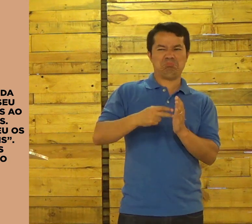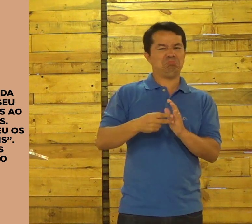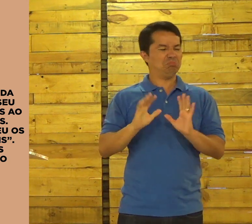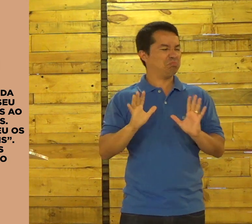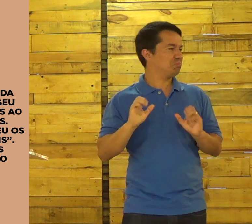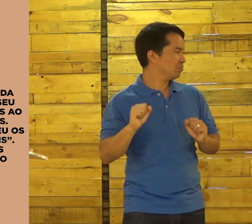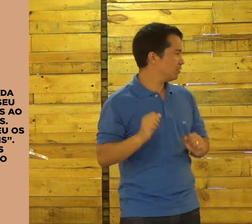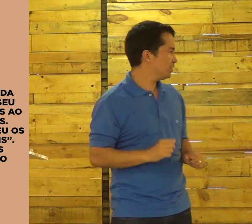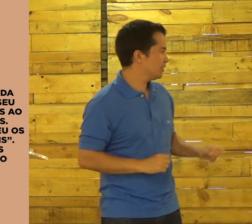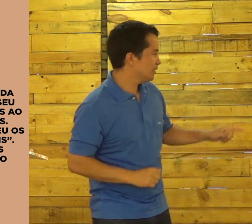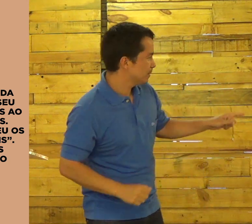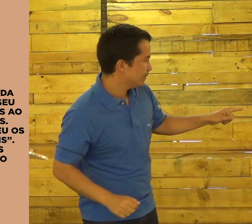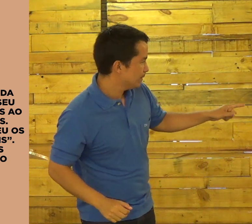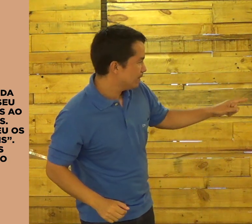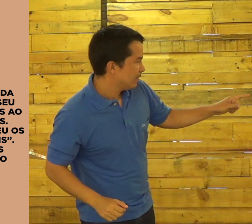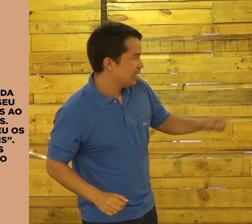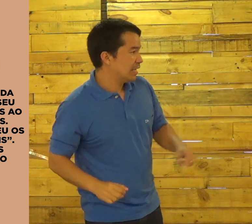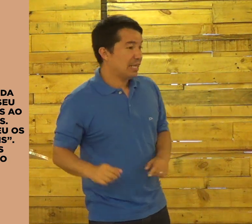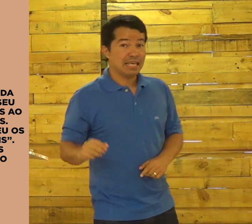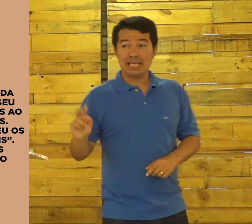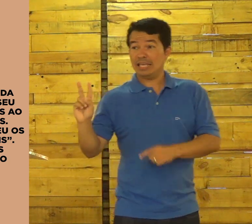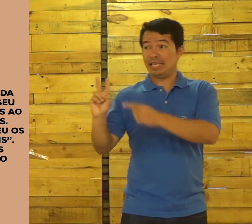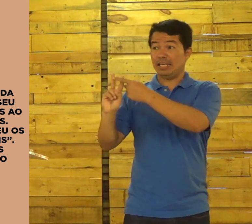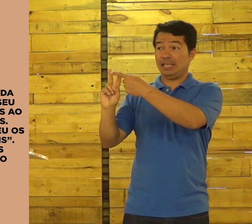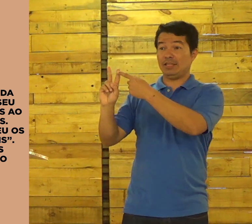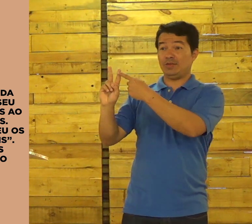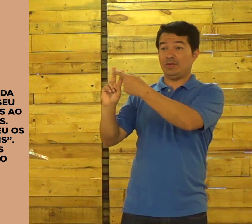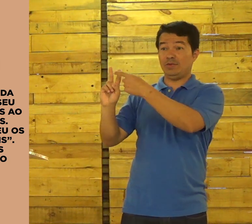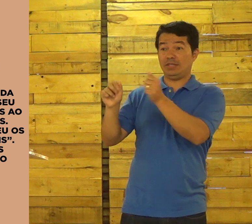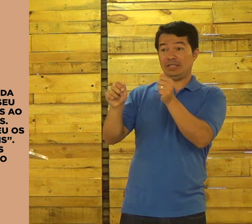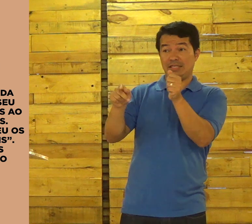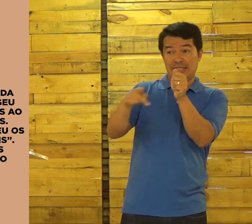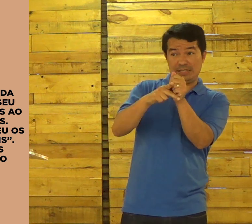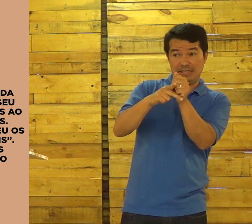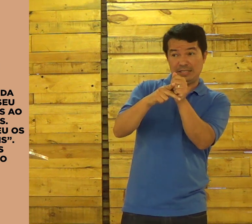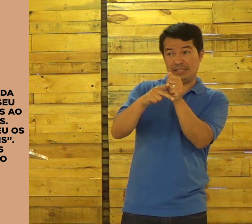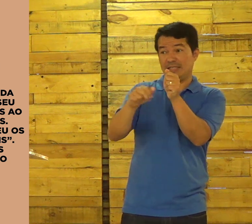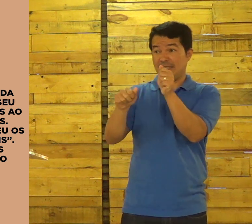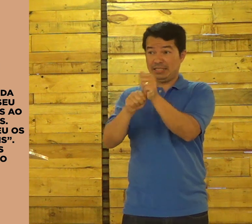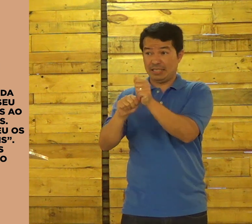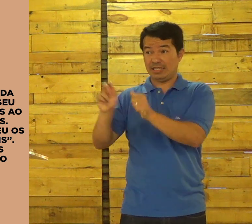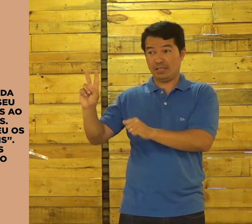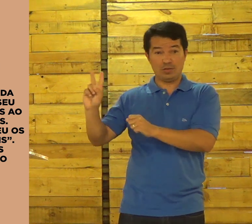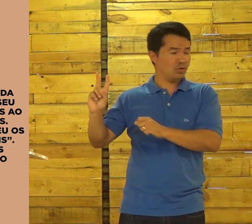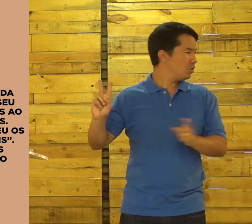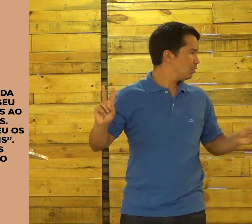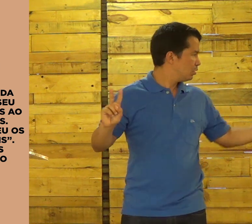imediatamente, os dois, eles, Pedro e André,